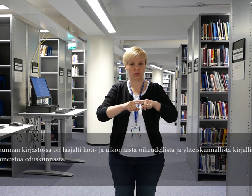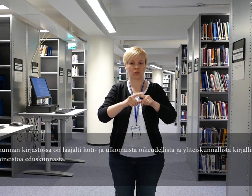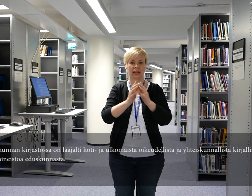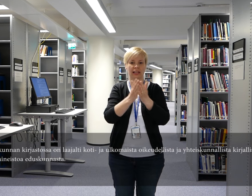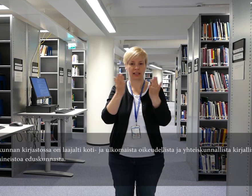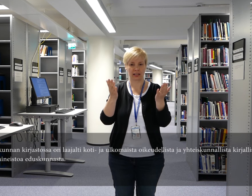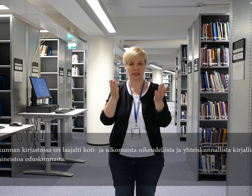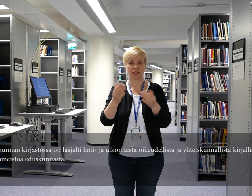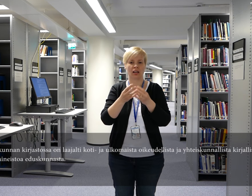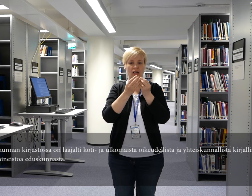aineistoa eduskunnasta.